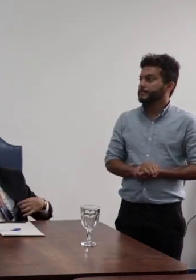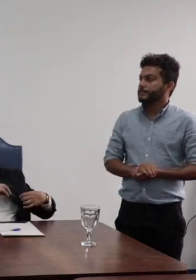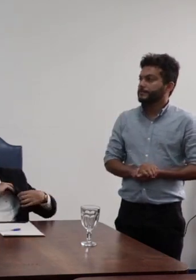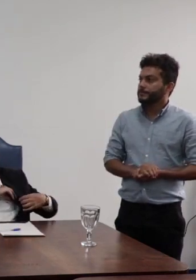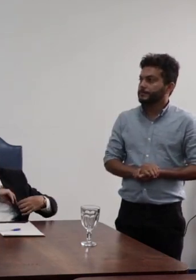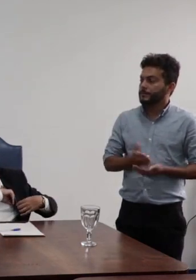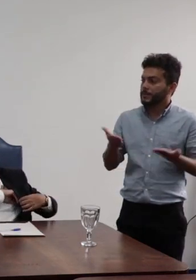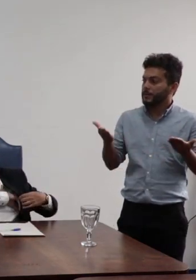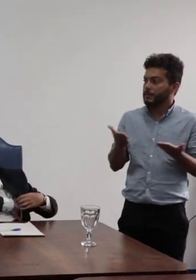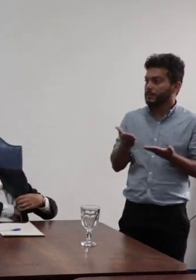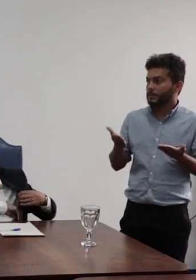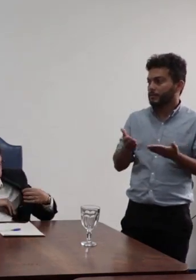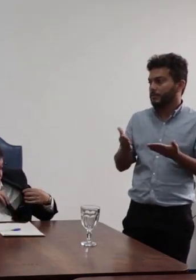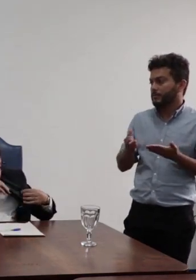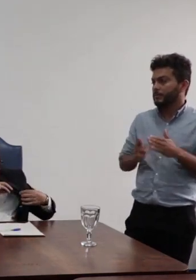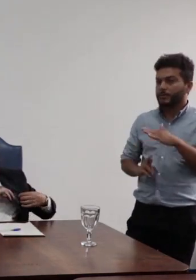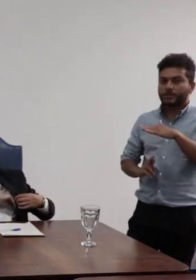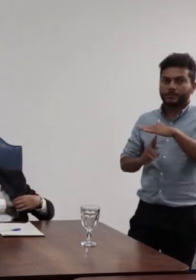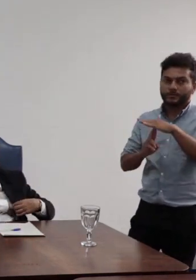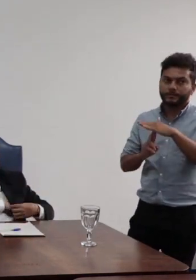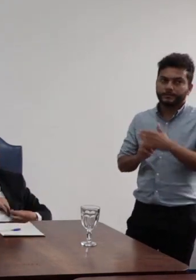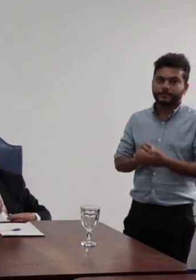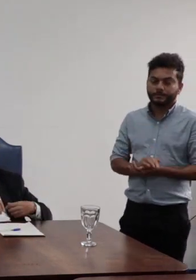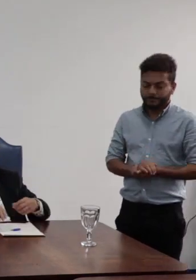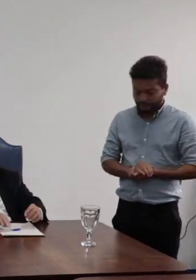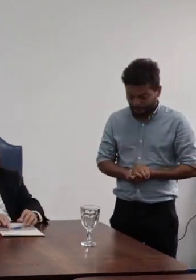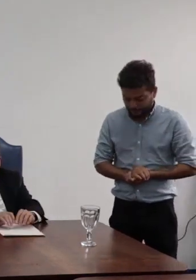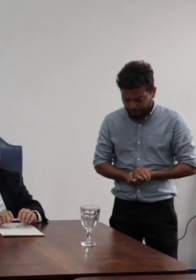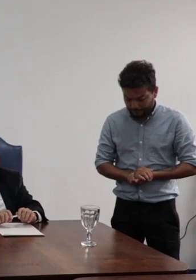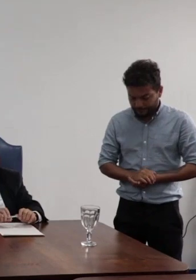Proventor de Planejamento, Joaquim Alves.